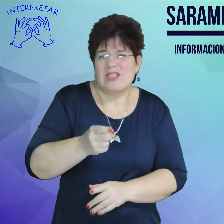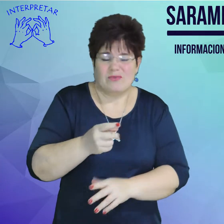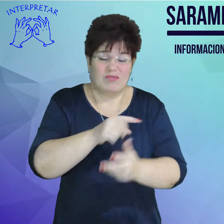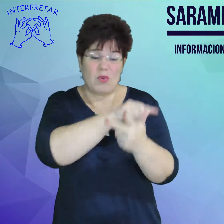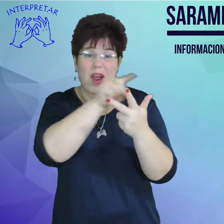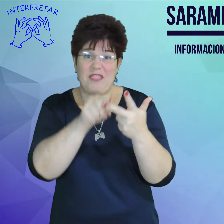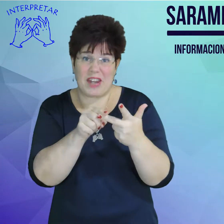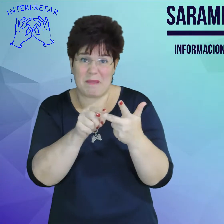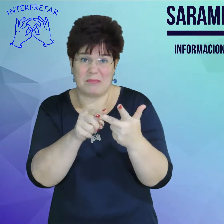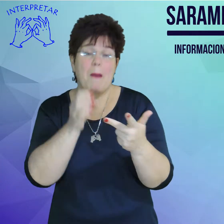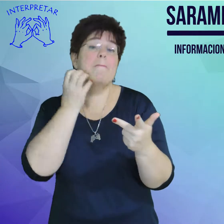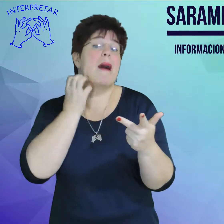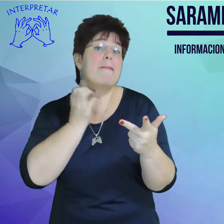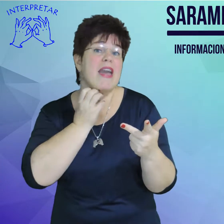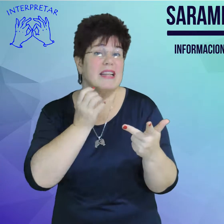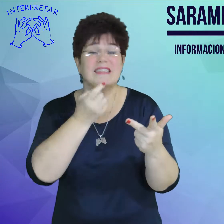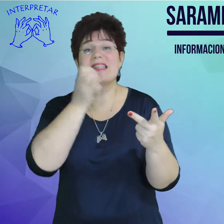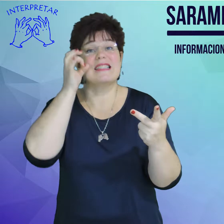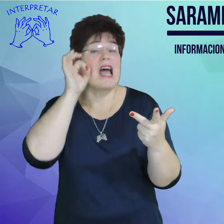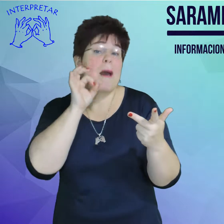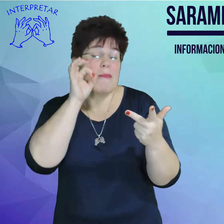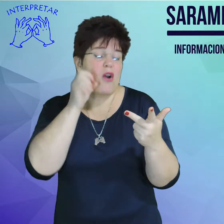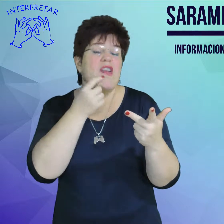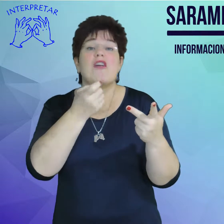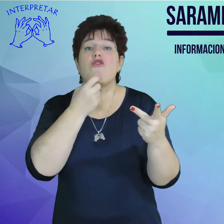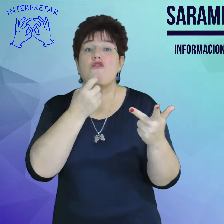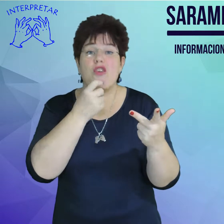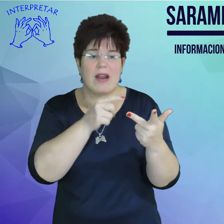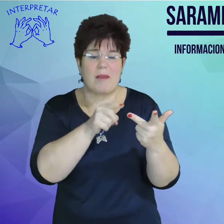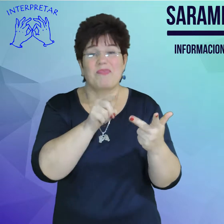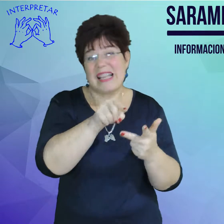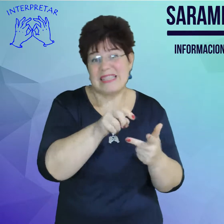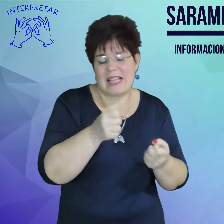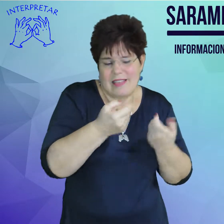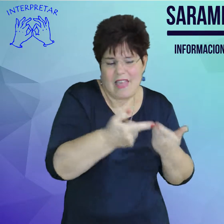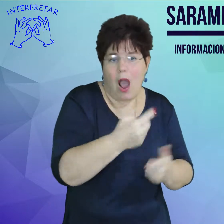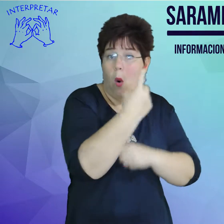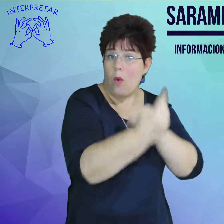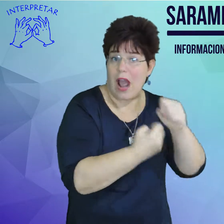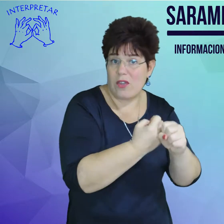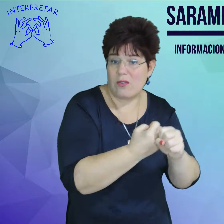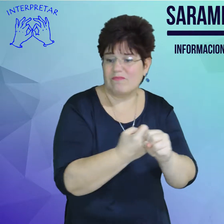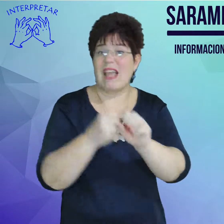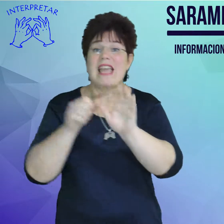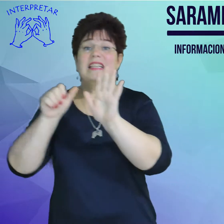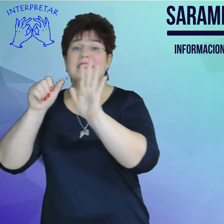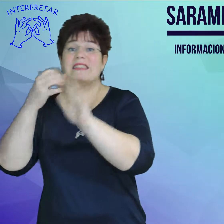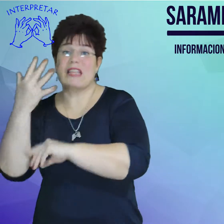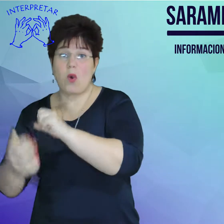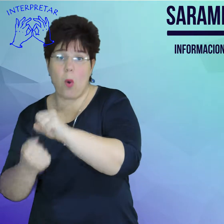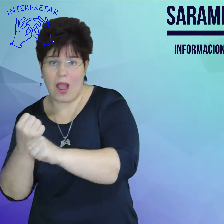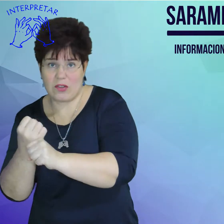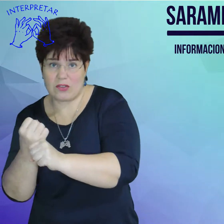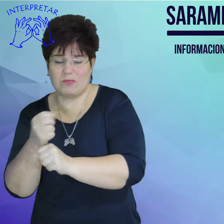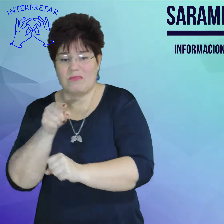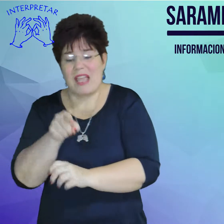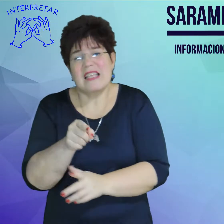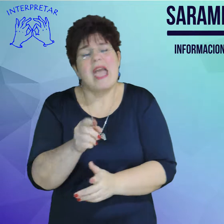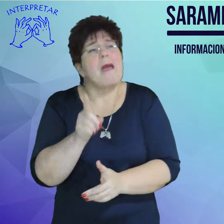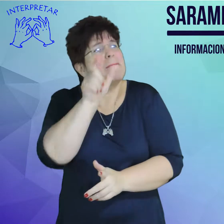los 12 meses y la segunda a los 5 años. Quienes no pueden recibir la vacuna, las personas con alguna condición de inmunodepresión,